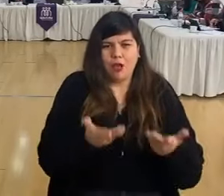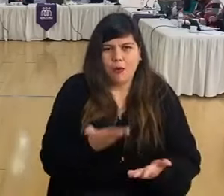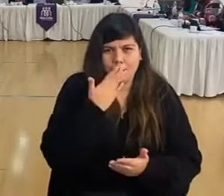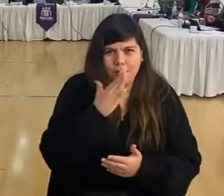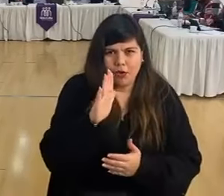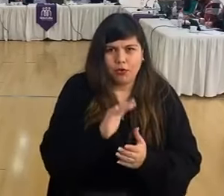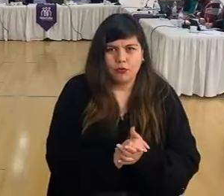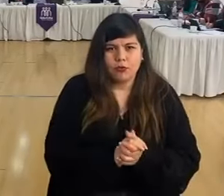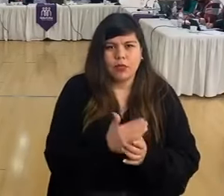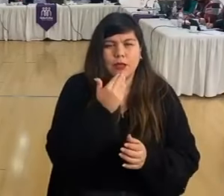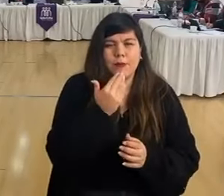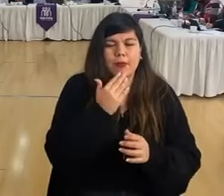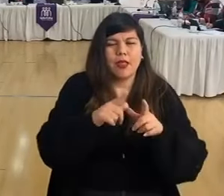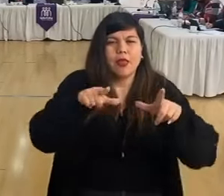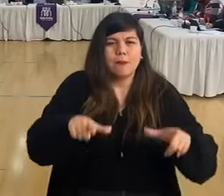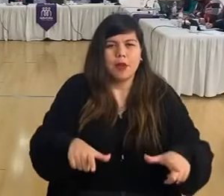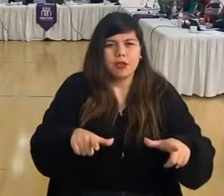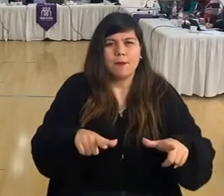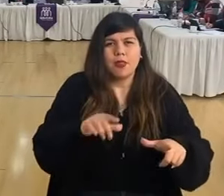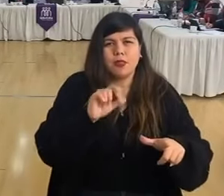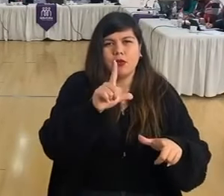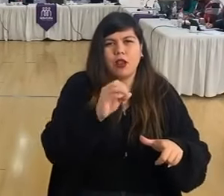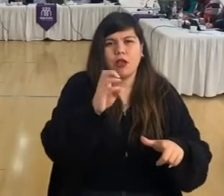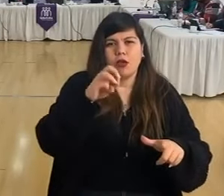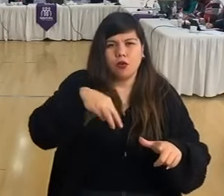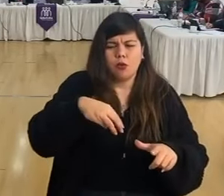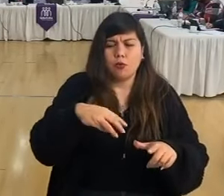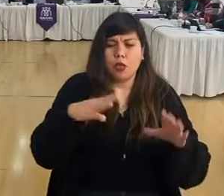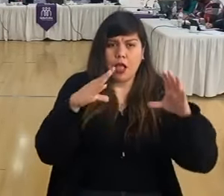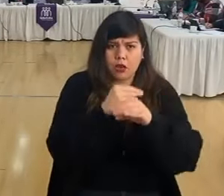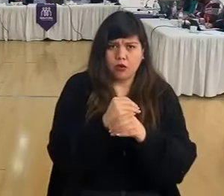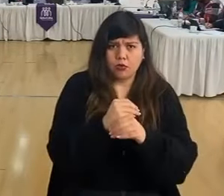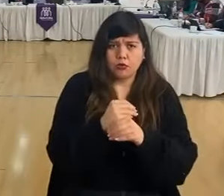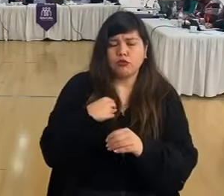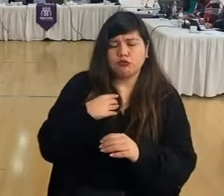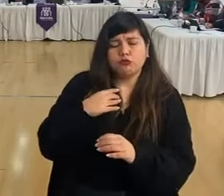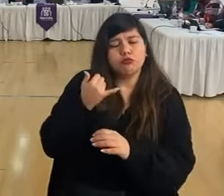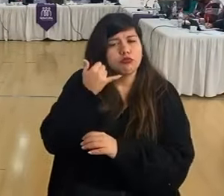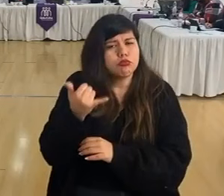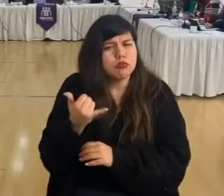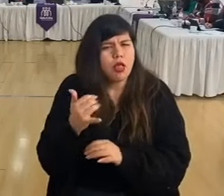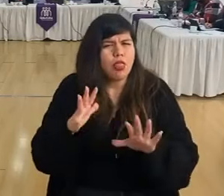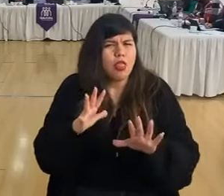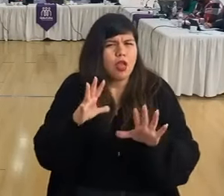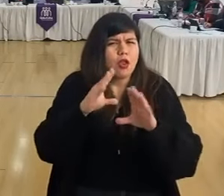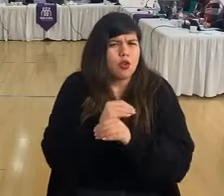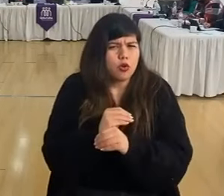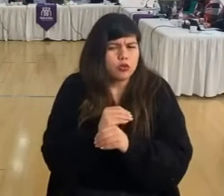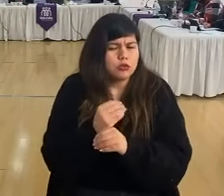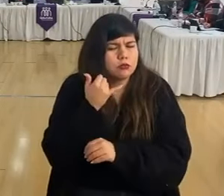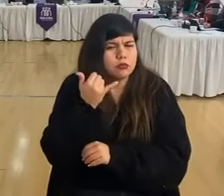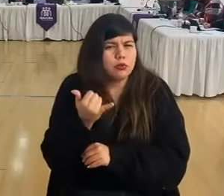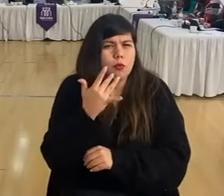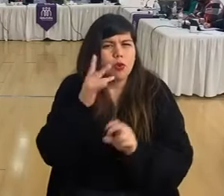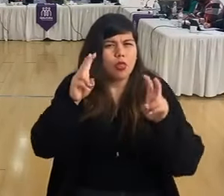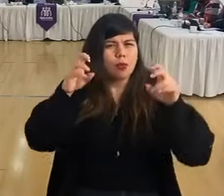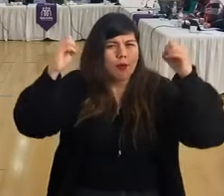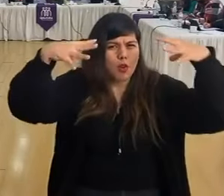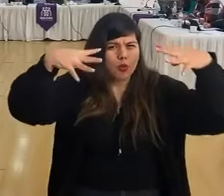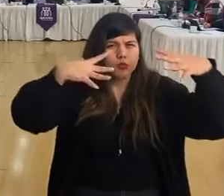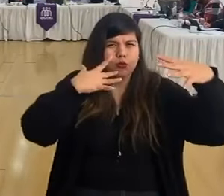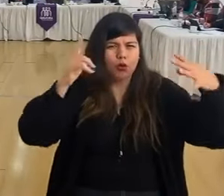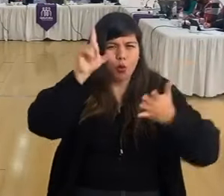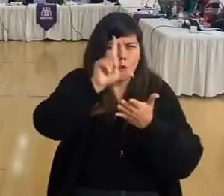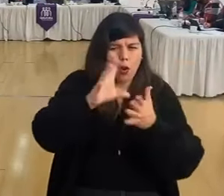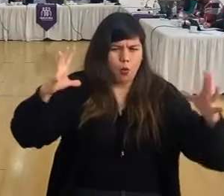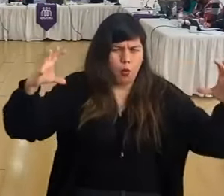departamento de la DOM, que anoche estaban, me comuniqué con ellos pasadas 10 de la noche sobre el tema de la iluminaria vía en sector oscuro,